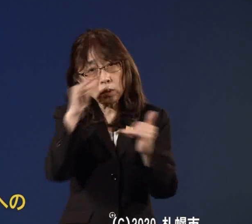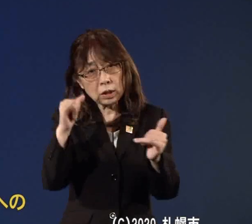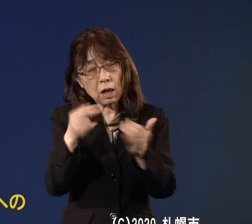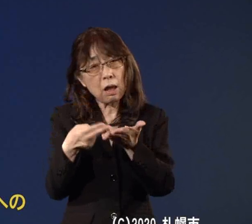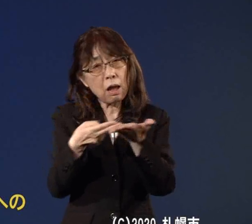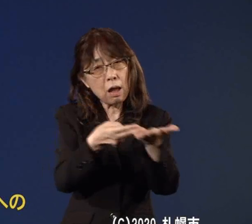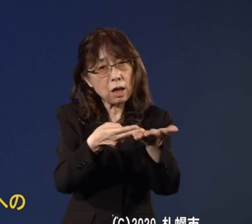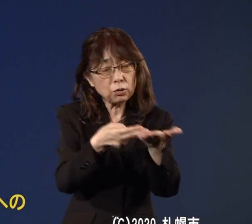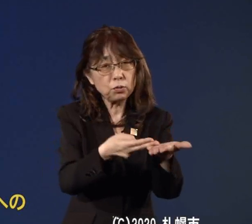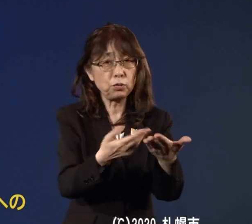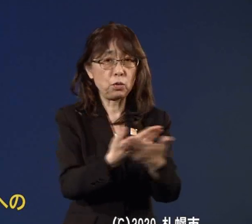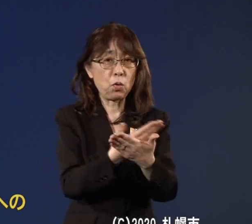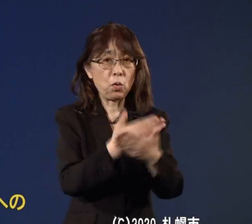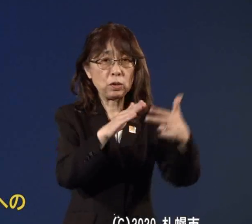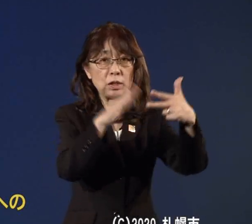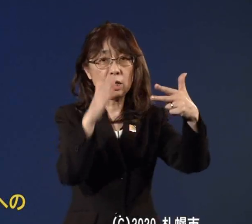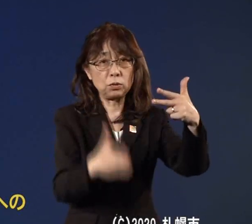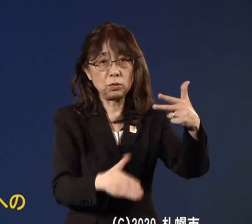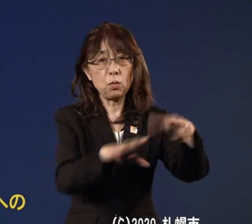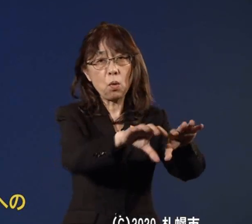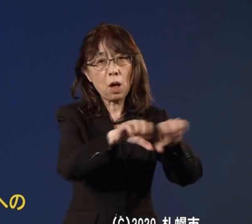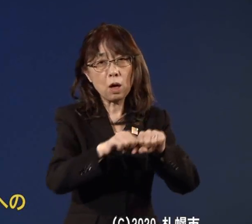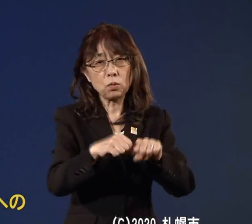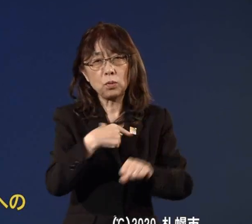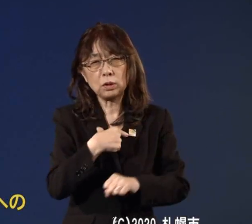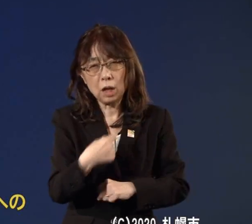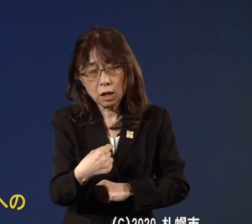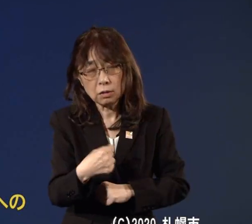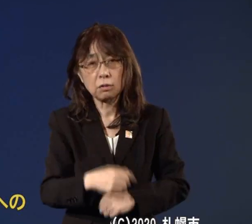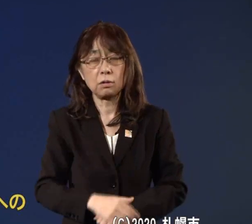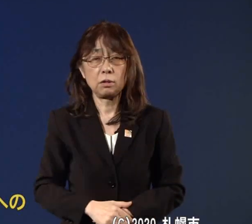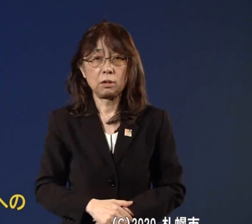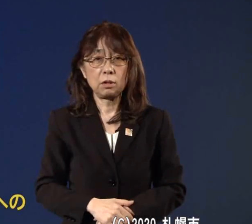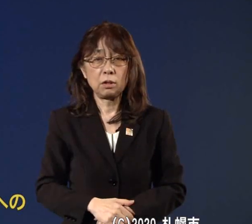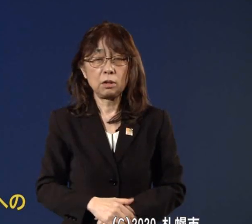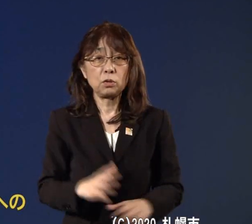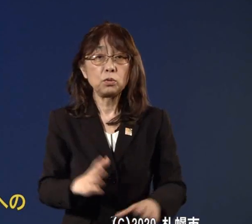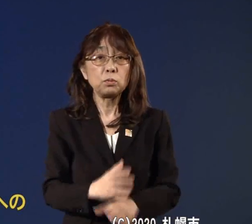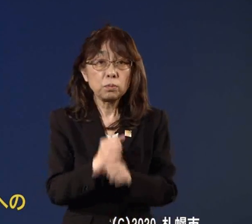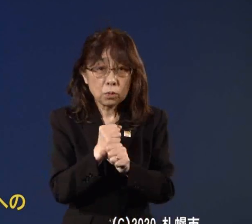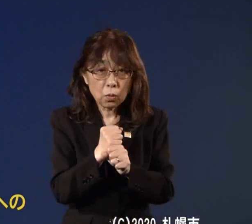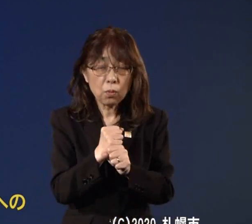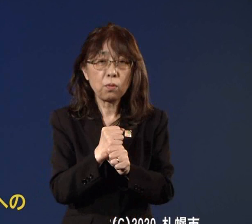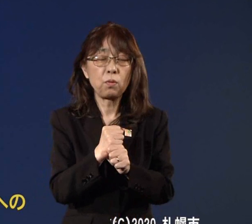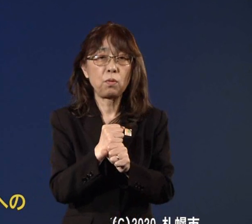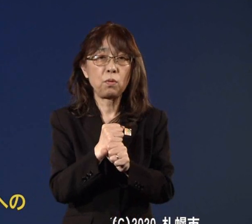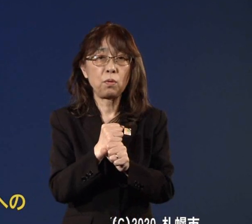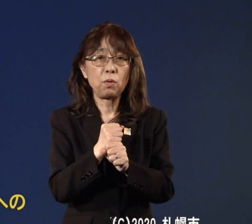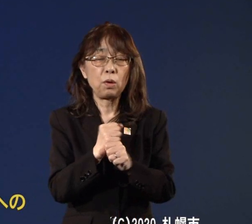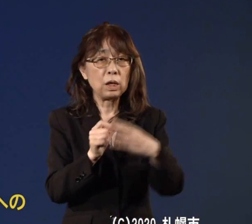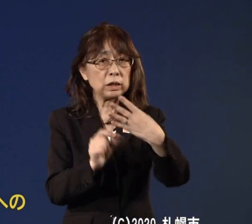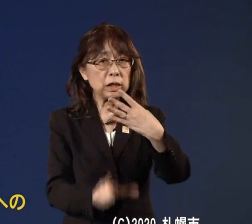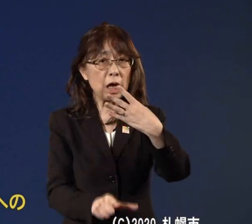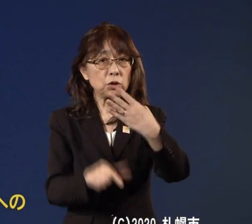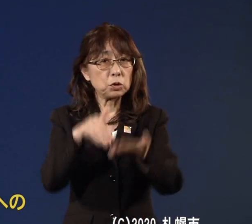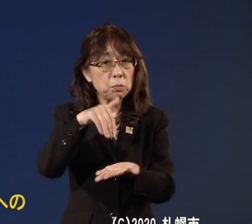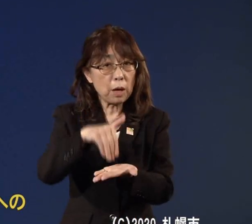施設を確保していきたいというふに思っておりますそうしますとこの4月末からゴールデンウィーク